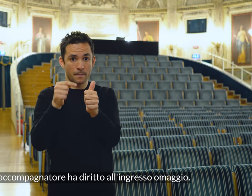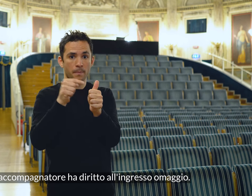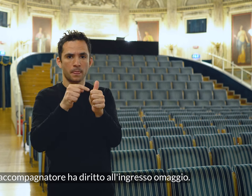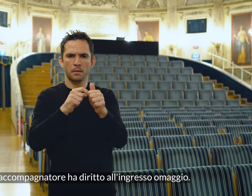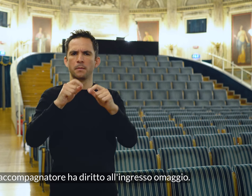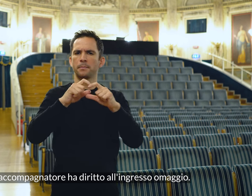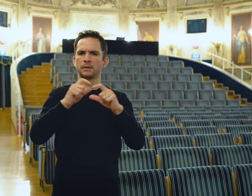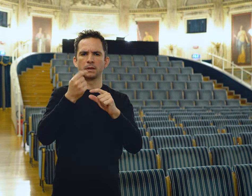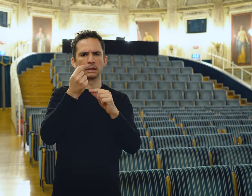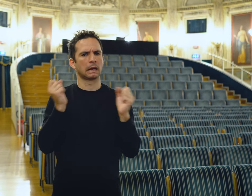omaggio.